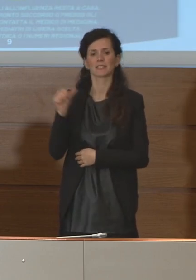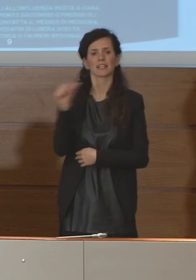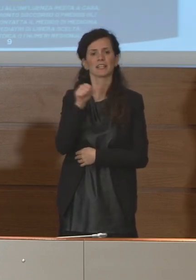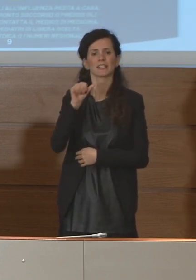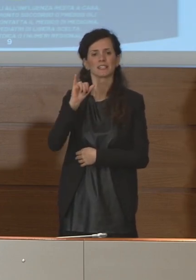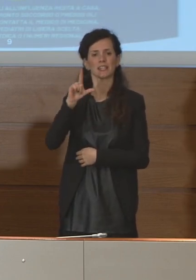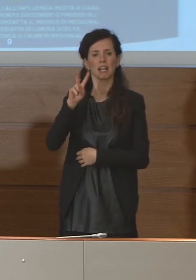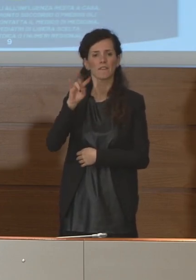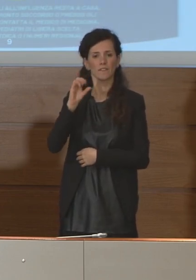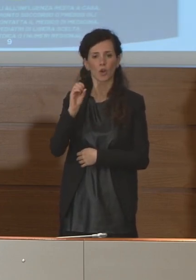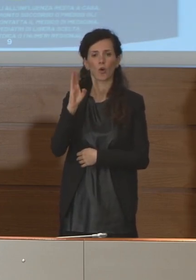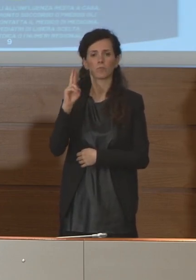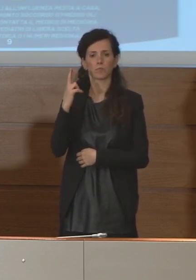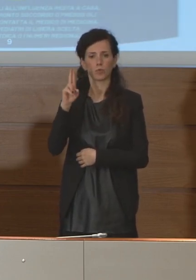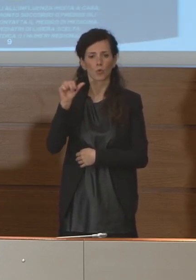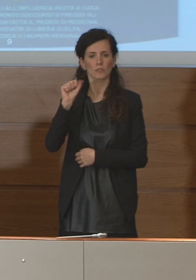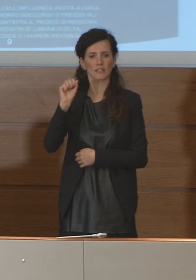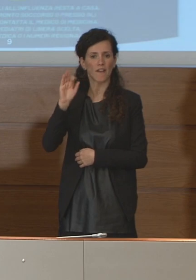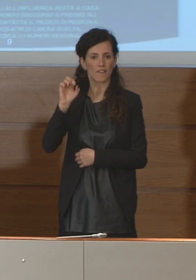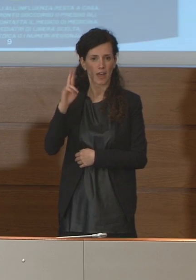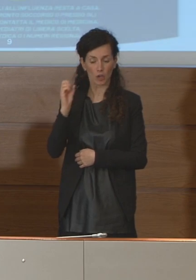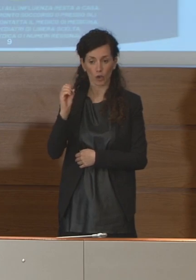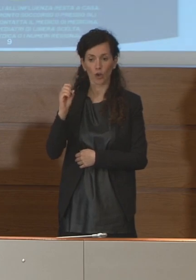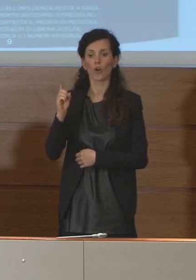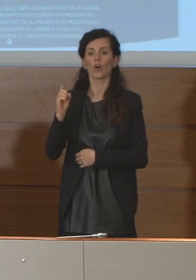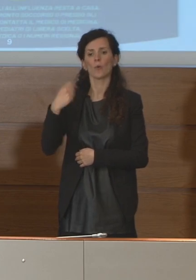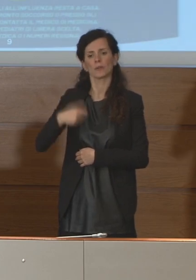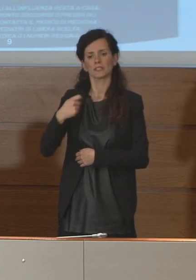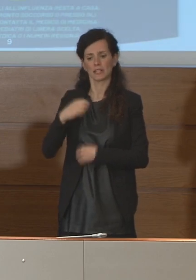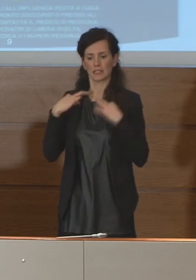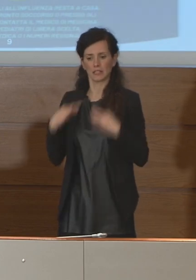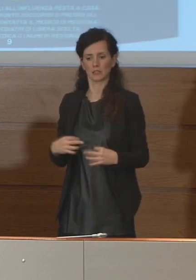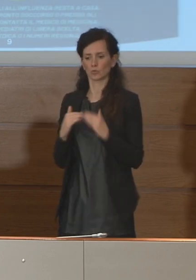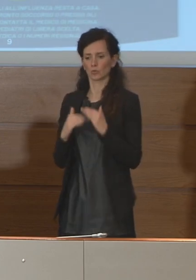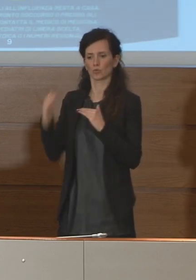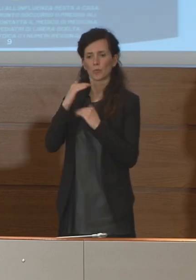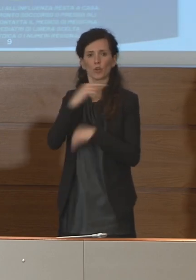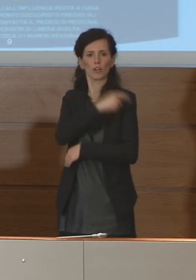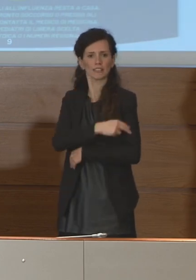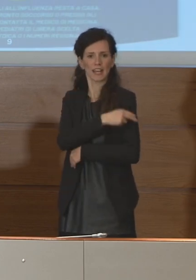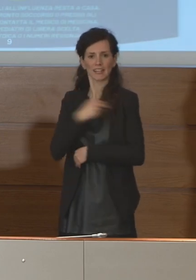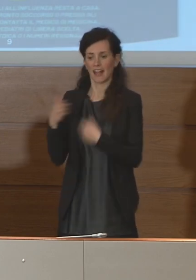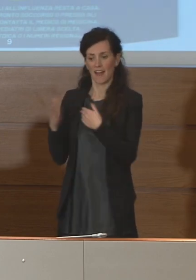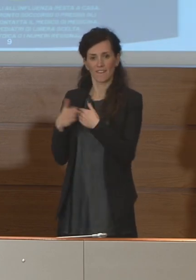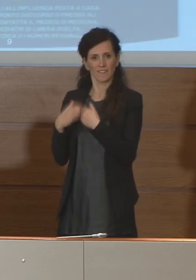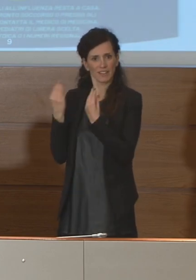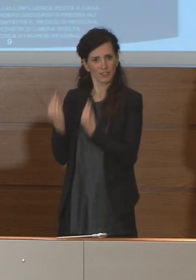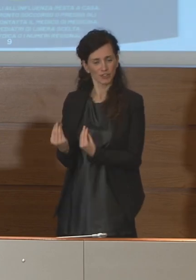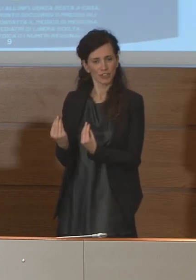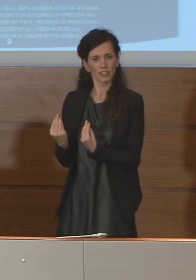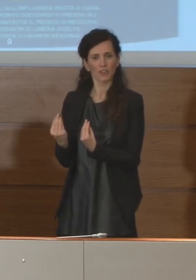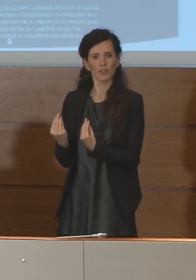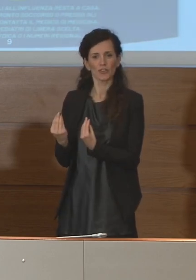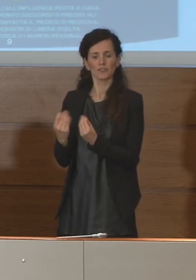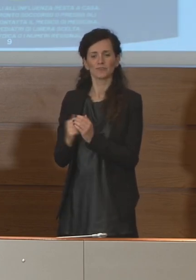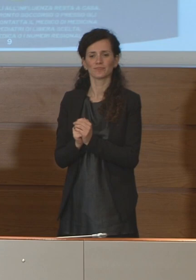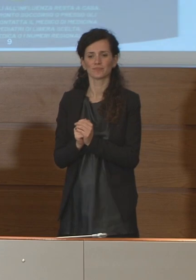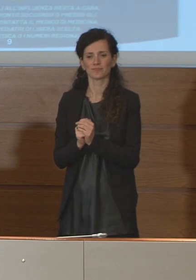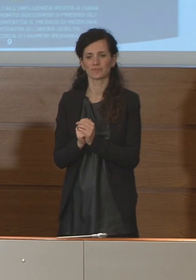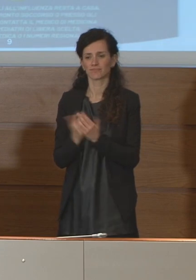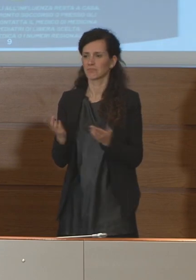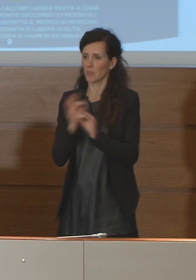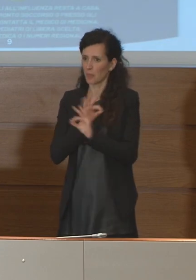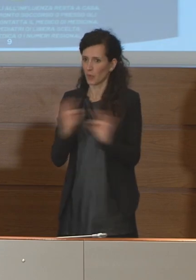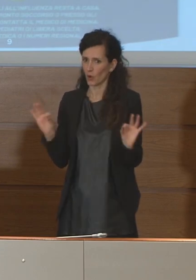Brusaferro, Presidente dell'Istituto Superiore di Sanità che è accanto a me e che è